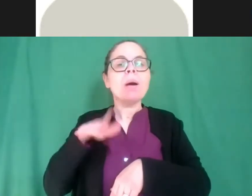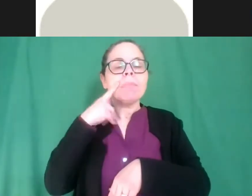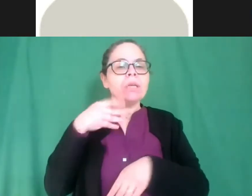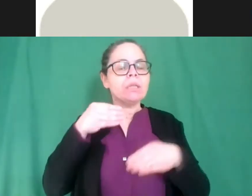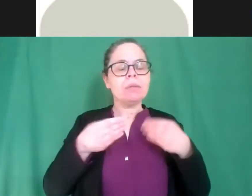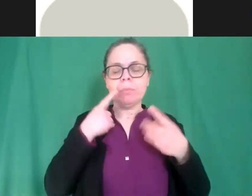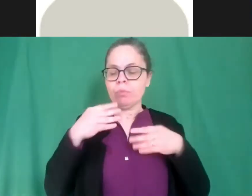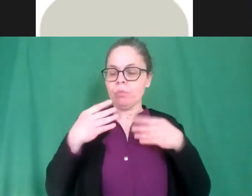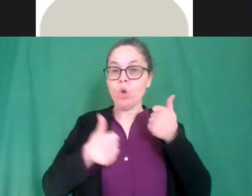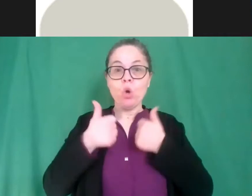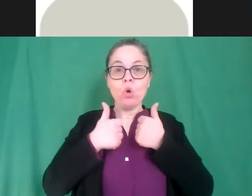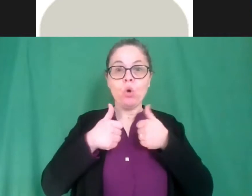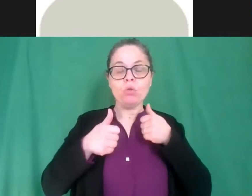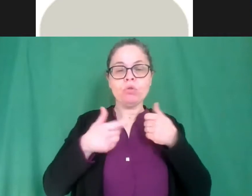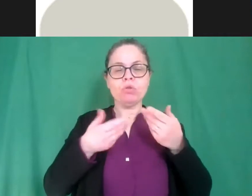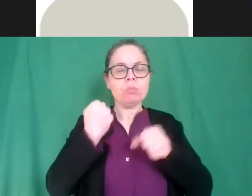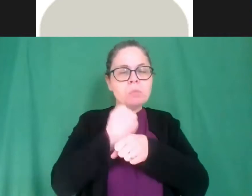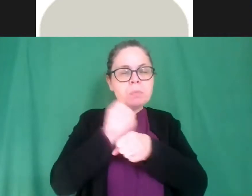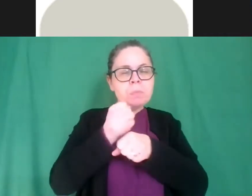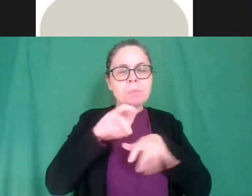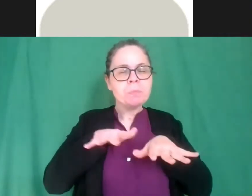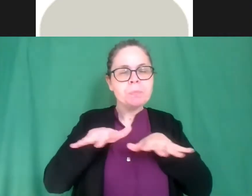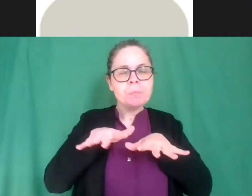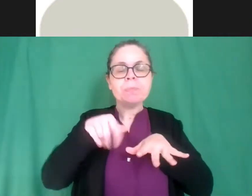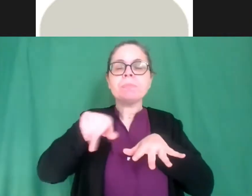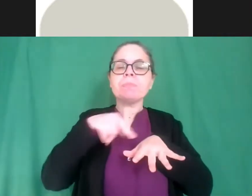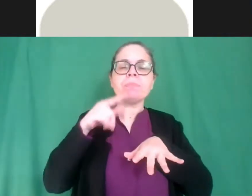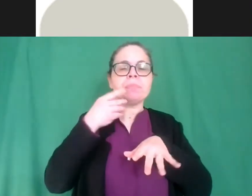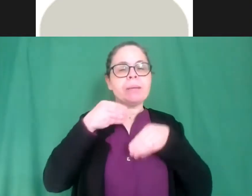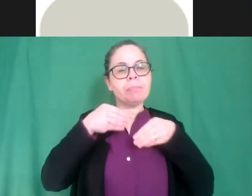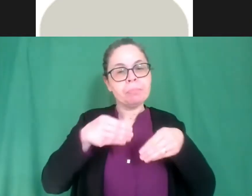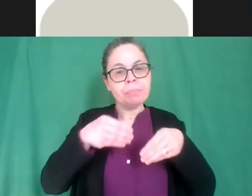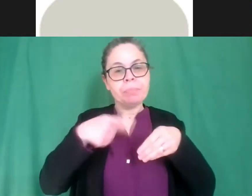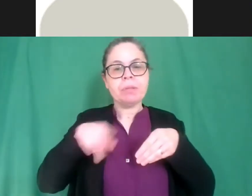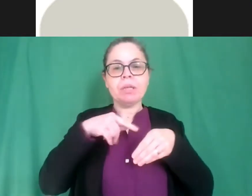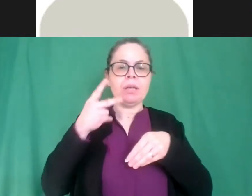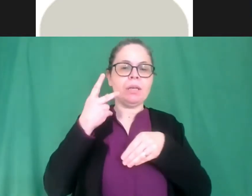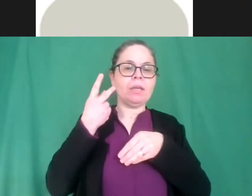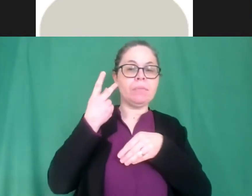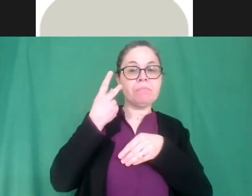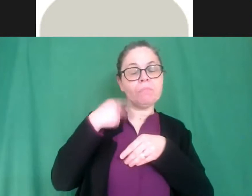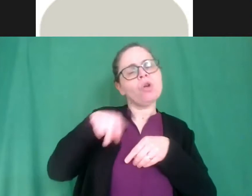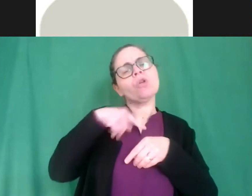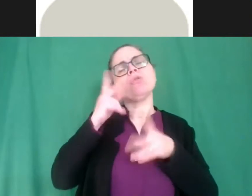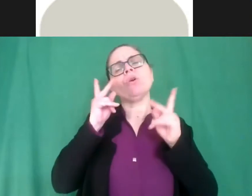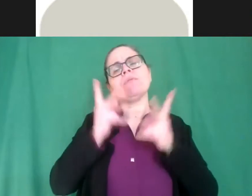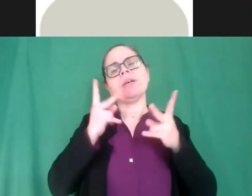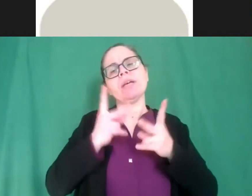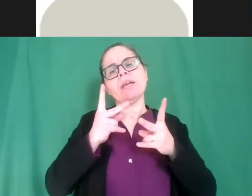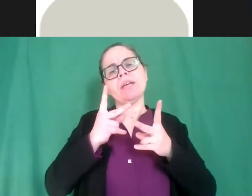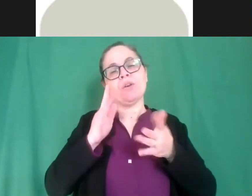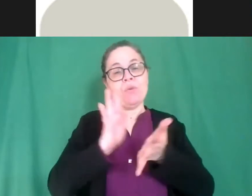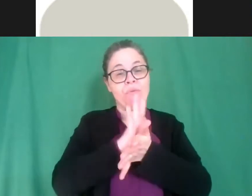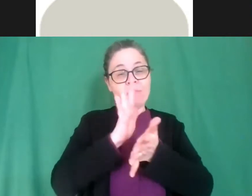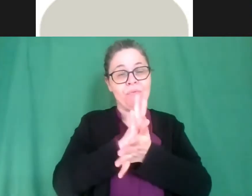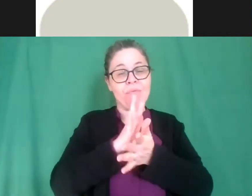però adesso mi rendo conto anche nelle altre scuole e noi continueremo a organizzare la festa di San Francesco di